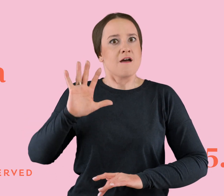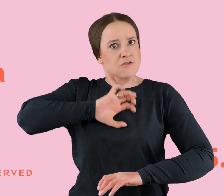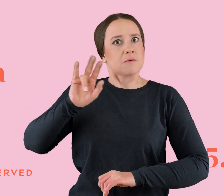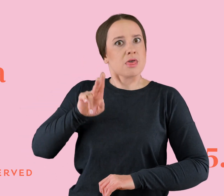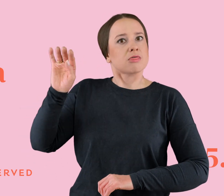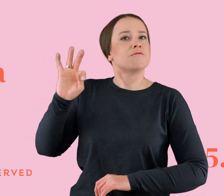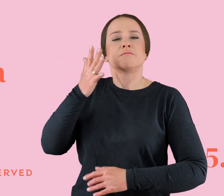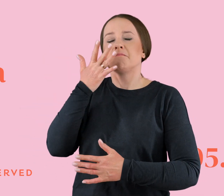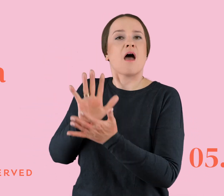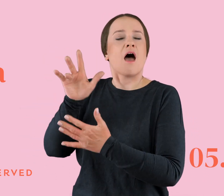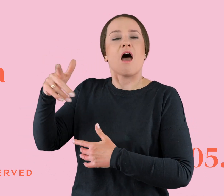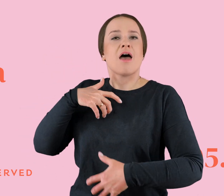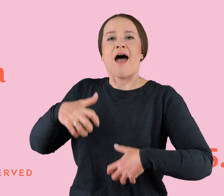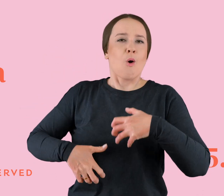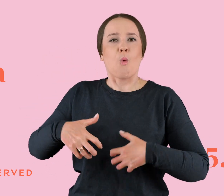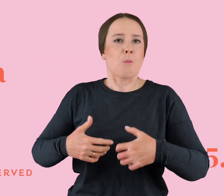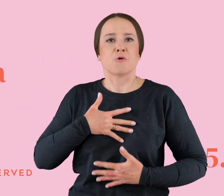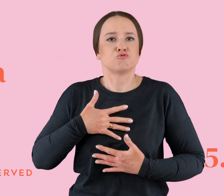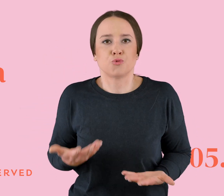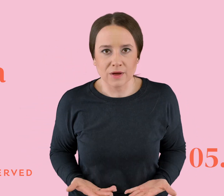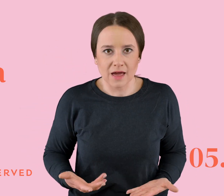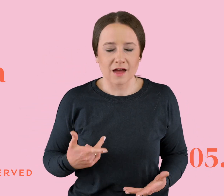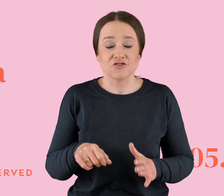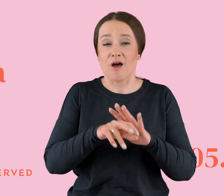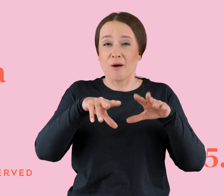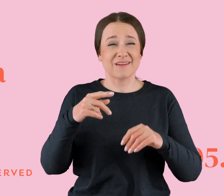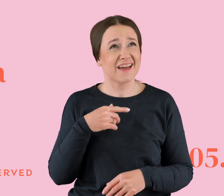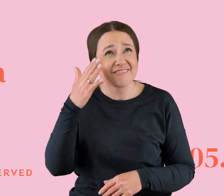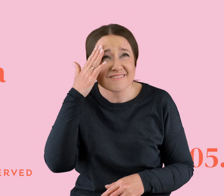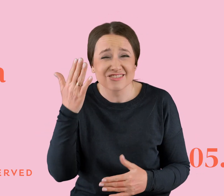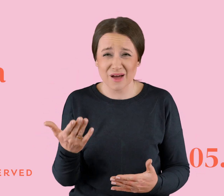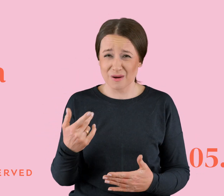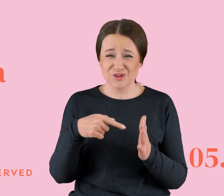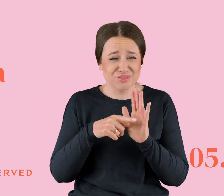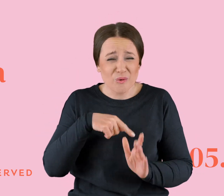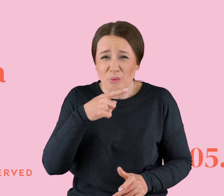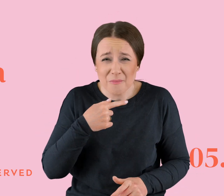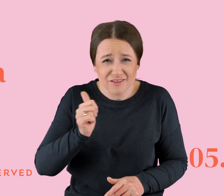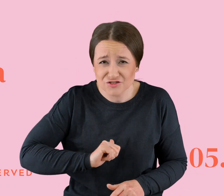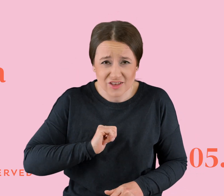zaczniemy wszystko od początku. I czy ja wiedziałam na przykład, że to jest zakłamywanie samej siebie i zakłamywanie rzeczywistości?